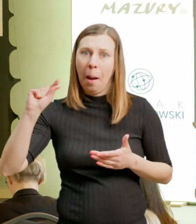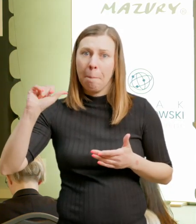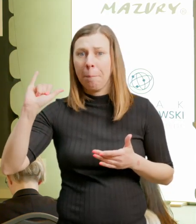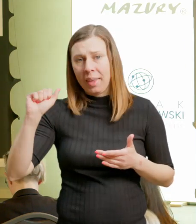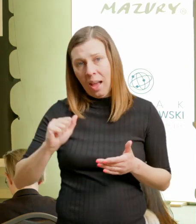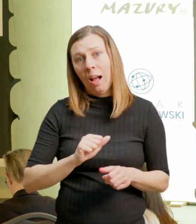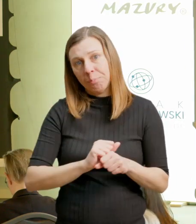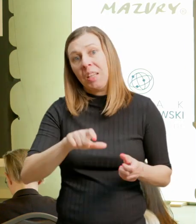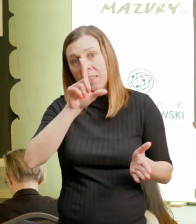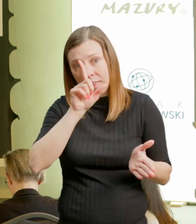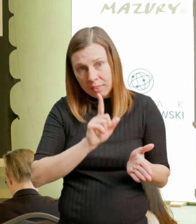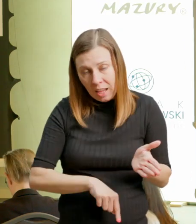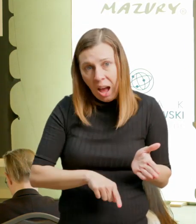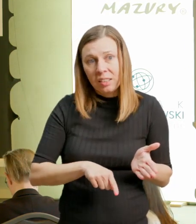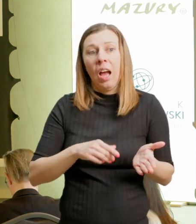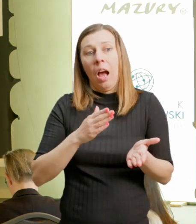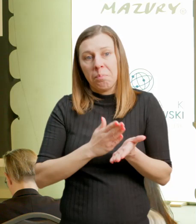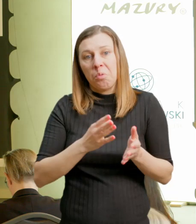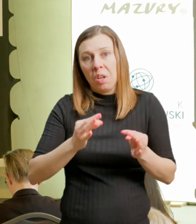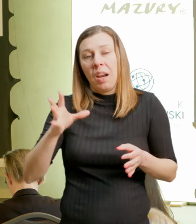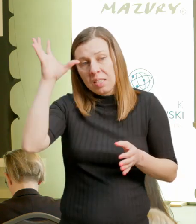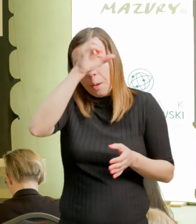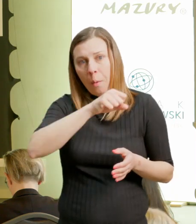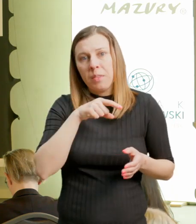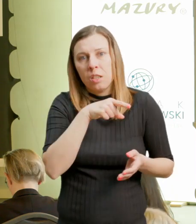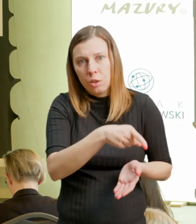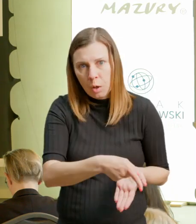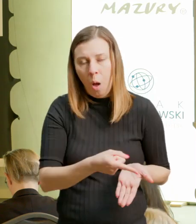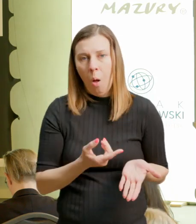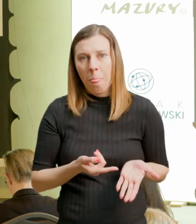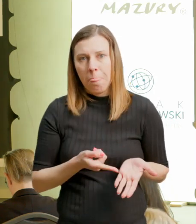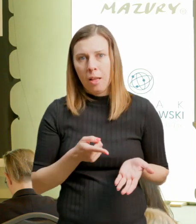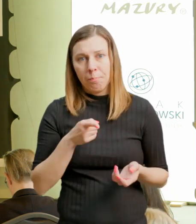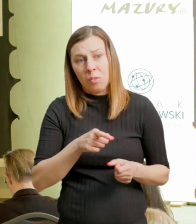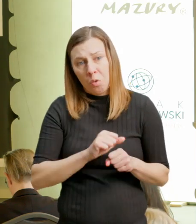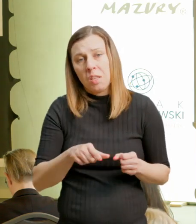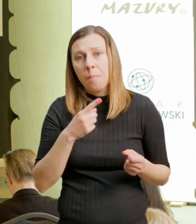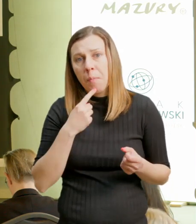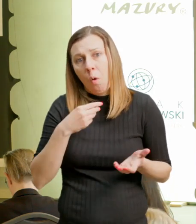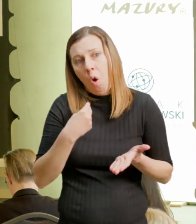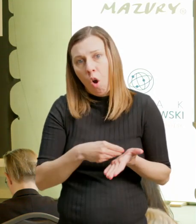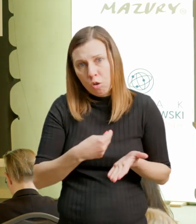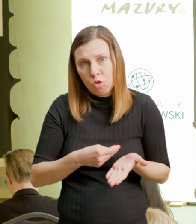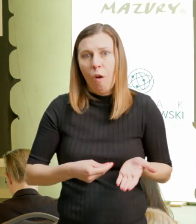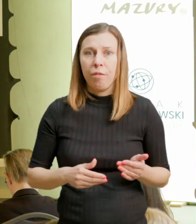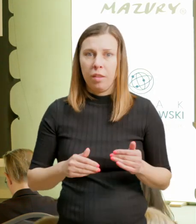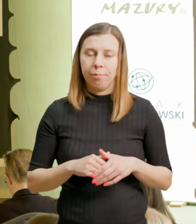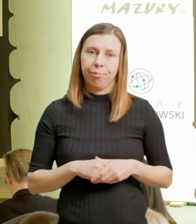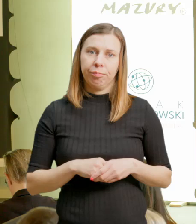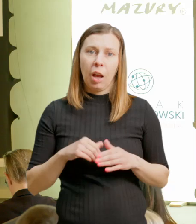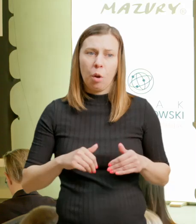elementem oferty turystycznej, nazywana morfiną przyrodowocznictwa.